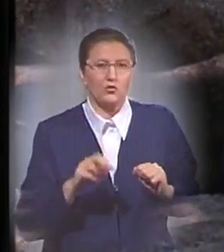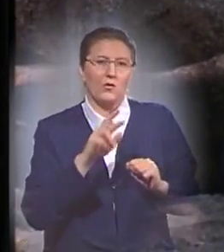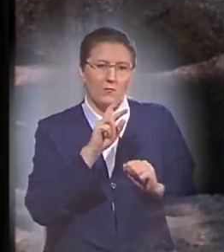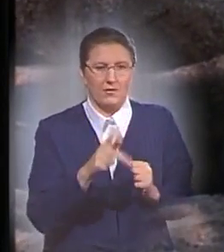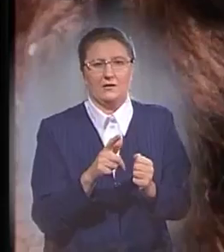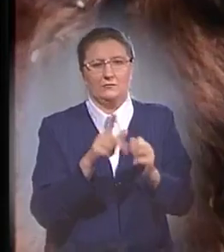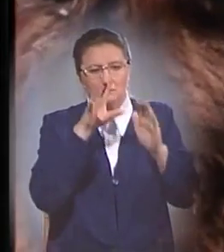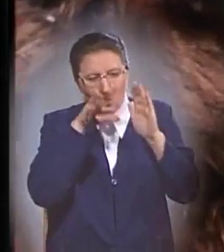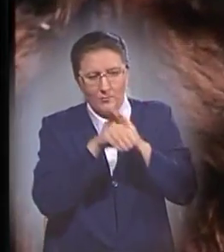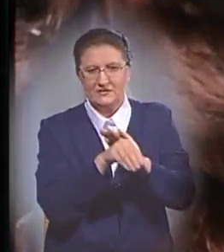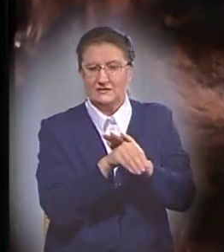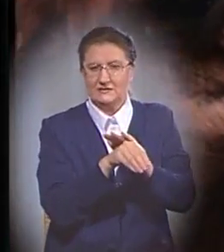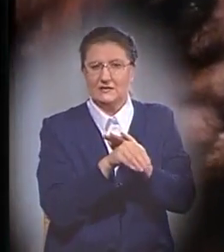ковчега и пережить потоп?